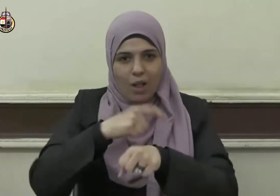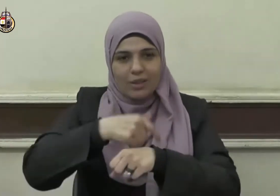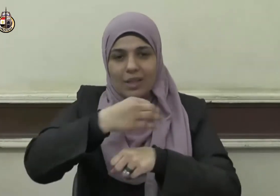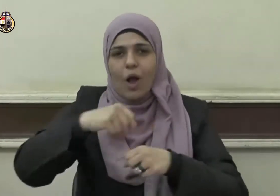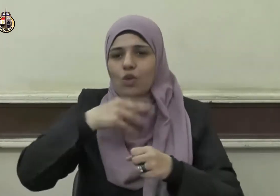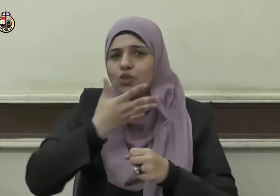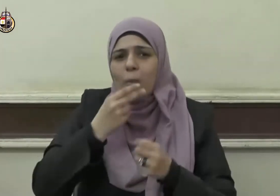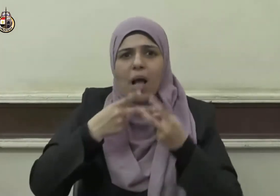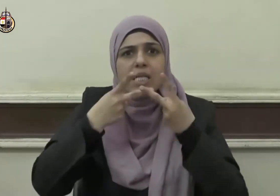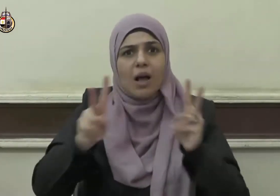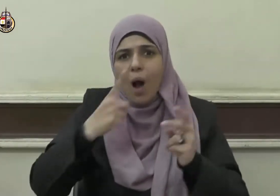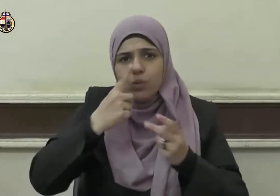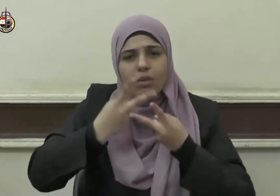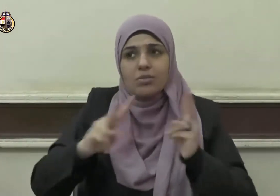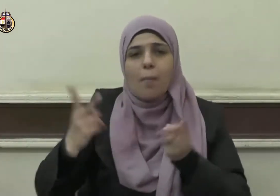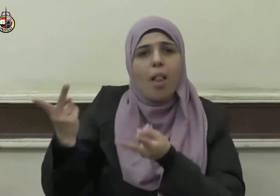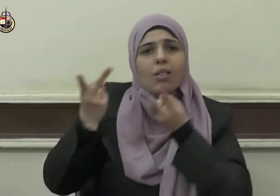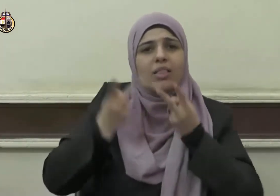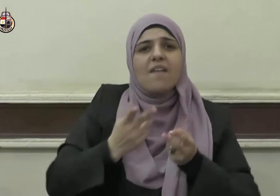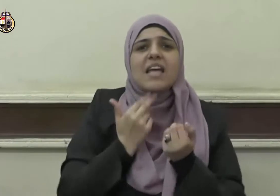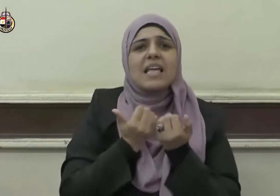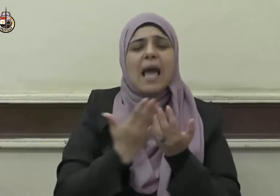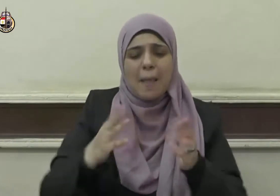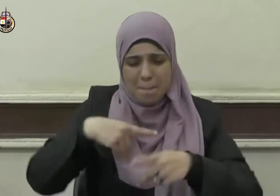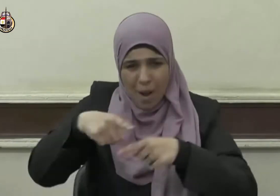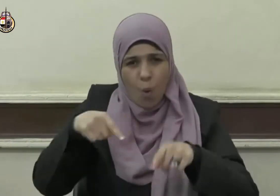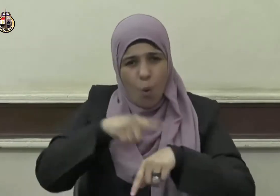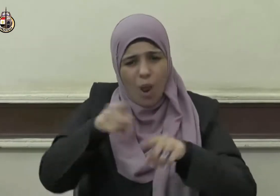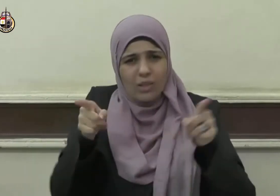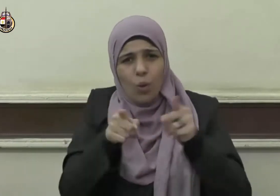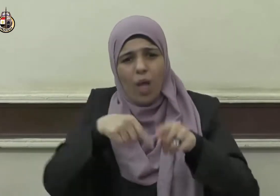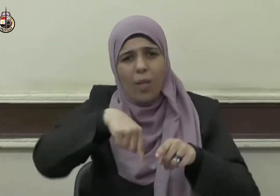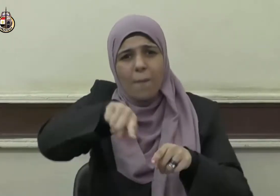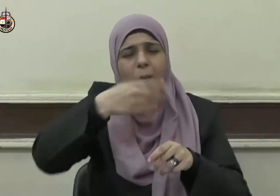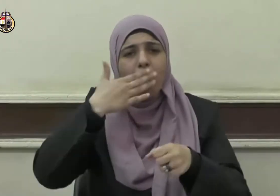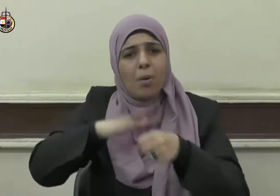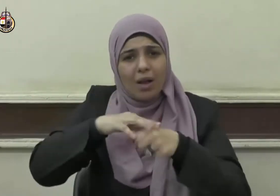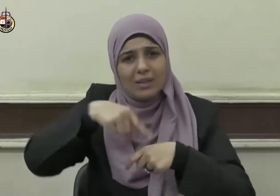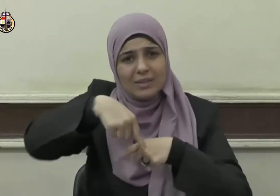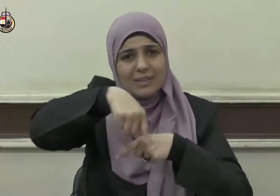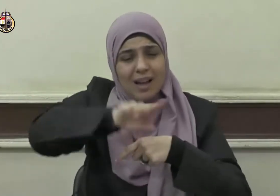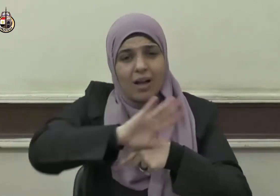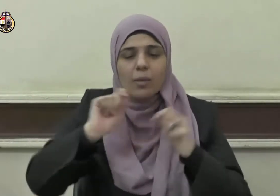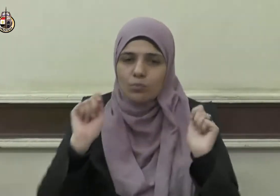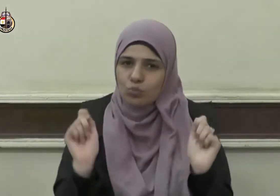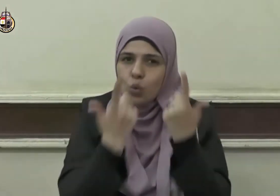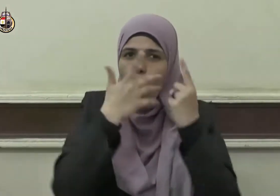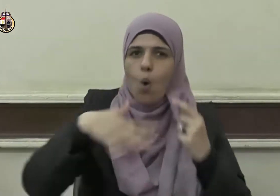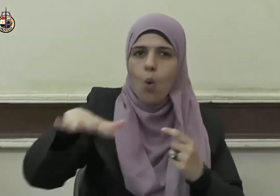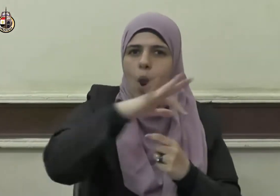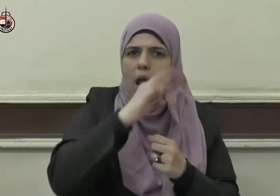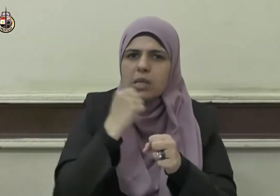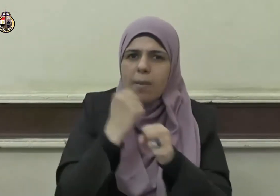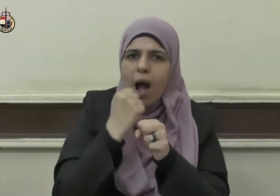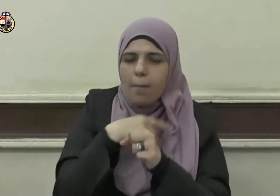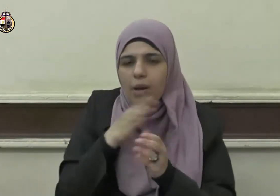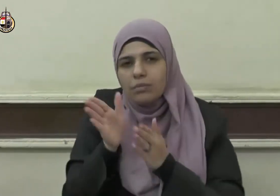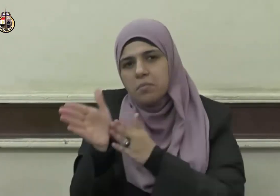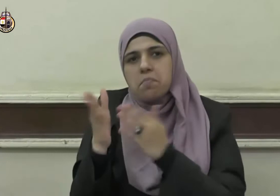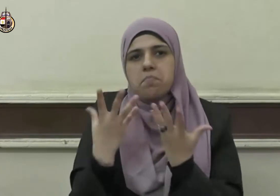الكريم بعد أيام قليلة فعلينا أن نتأسى برسول الله صلى الله